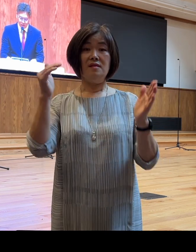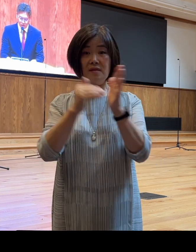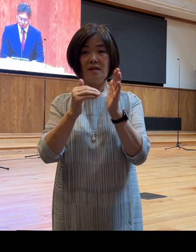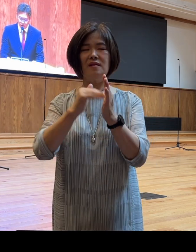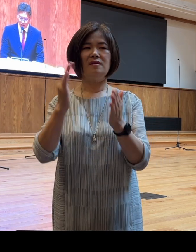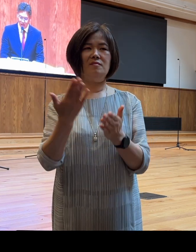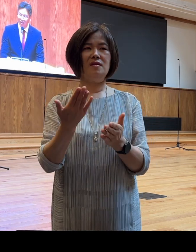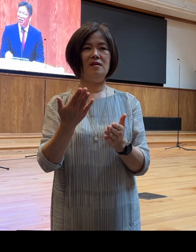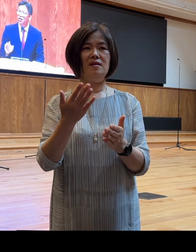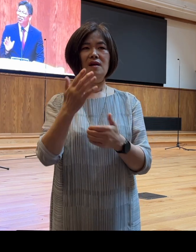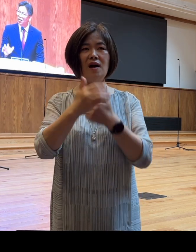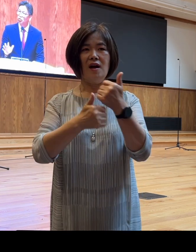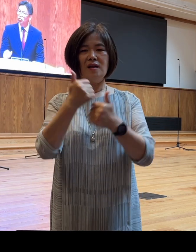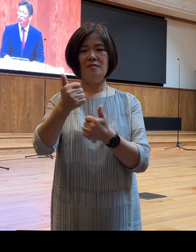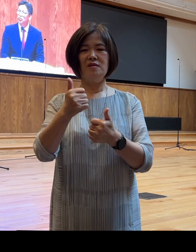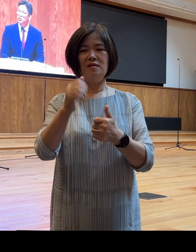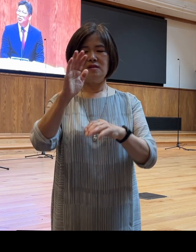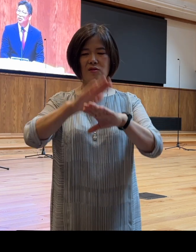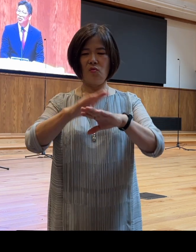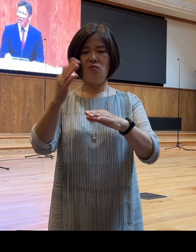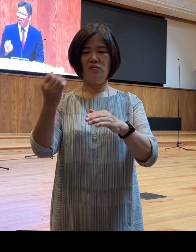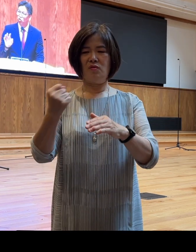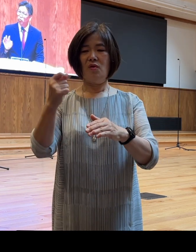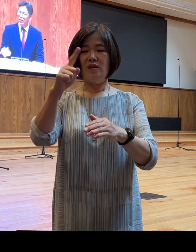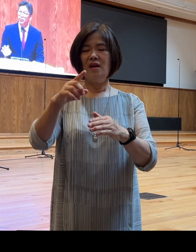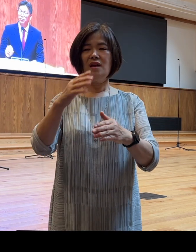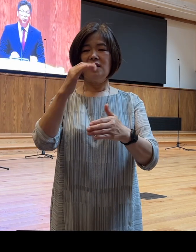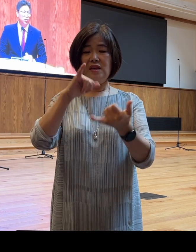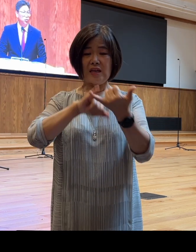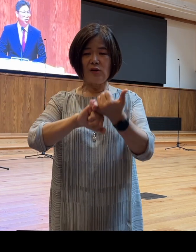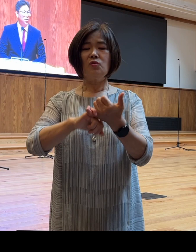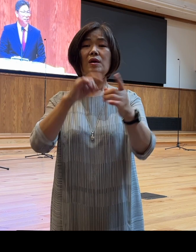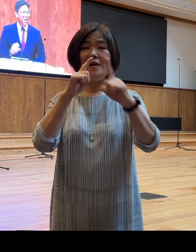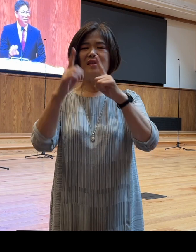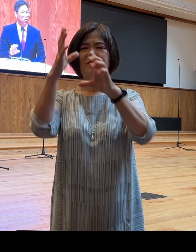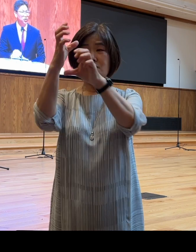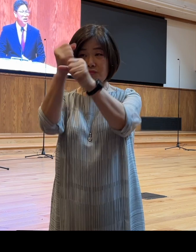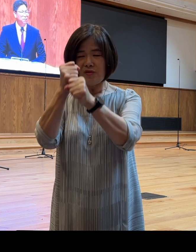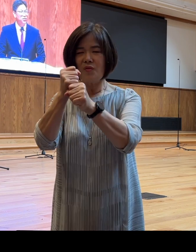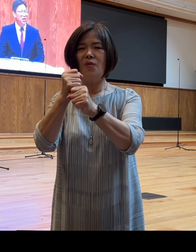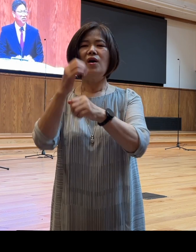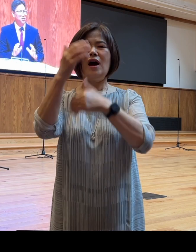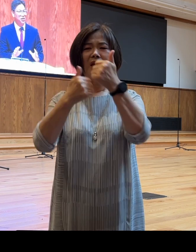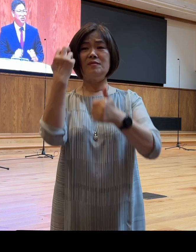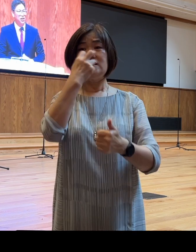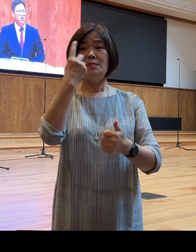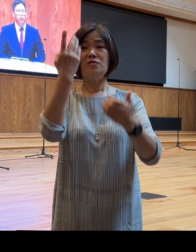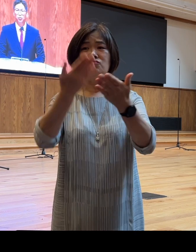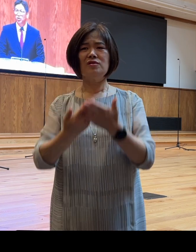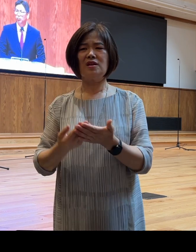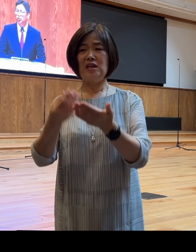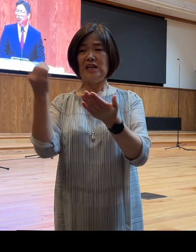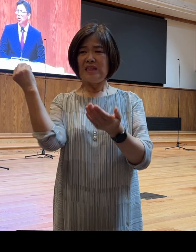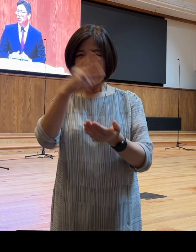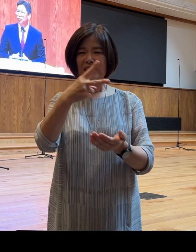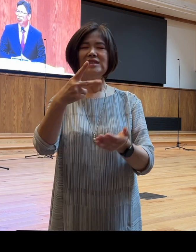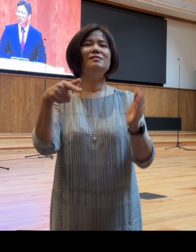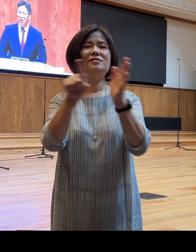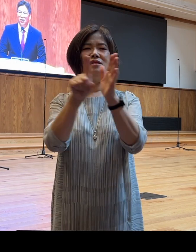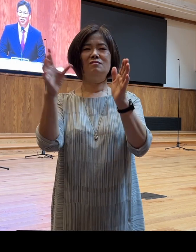그녀에게 내 손으로 내 약속의 말씀을 붙들고 내가 너를 살핀다라는 그 사실을 다시 한 번 더 믿음으로 붙들라라고